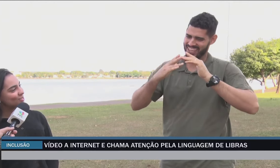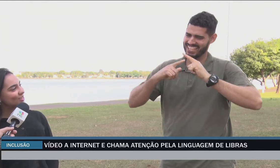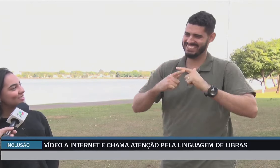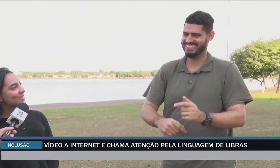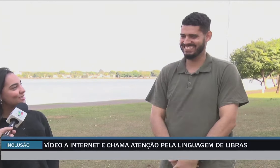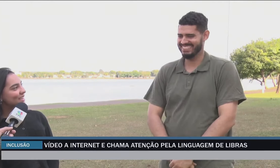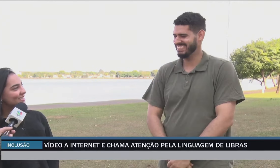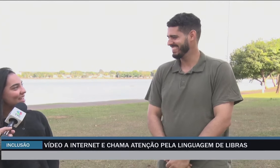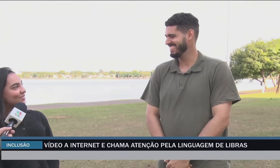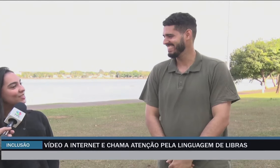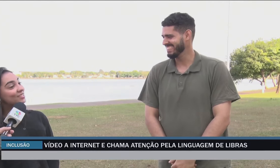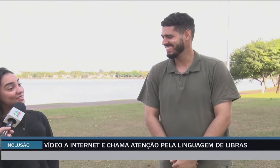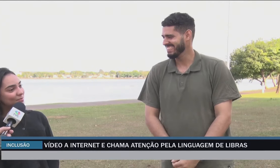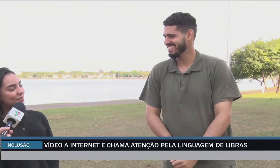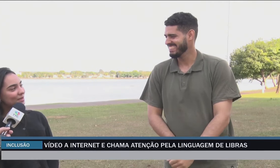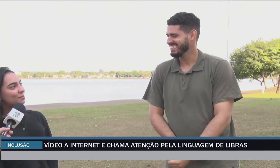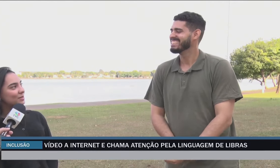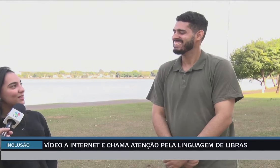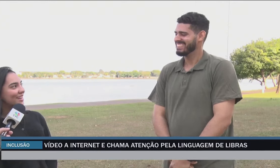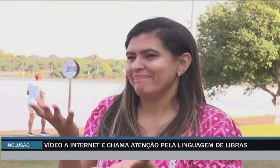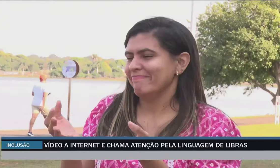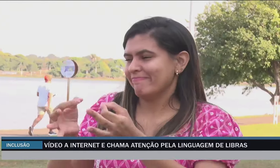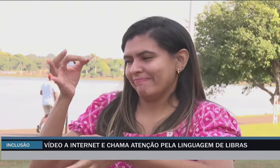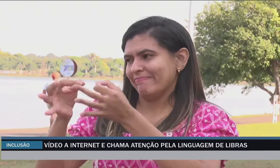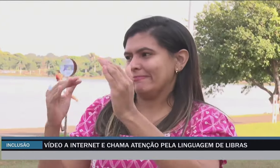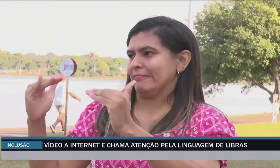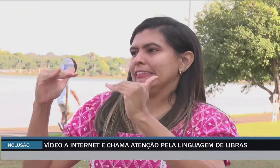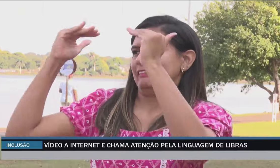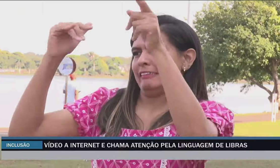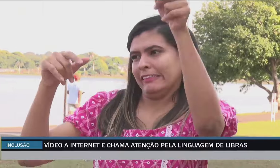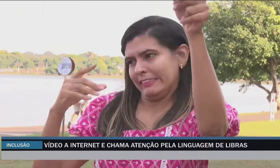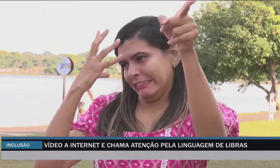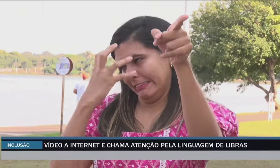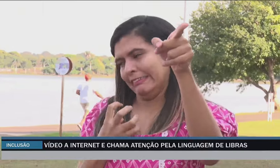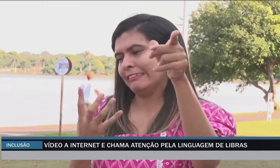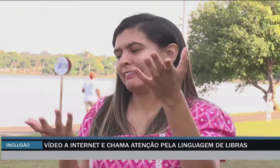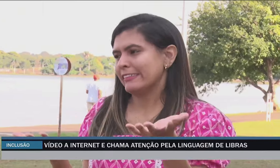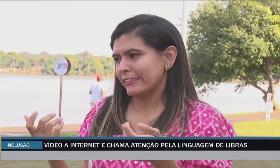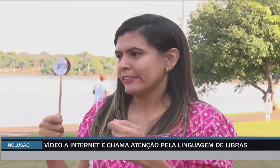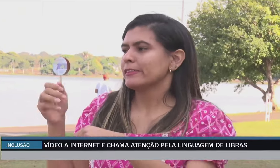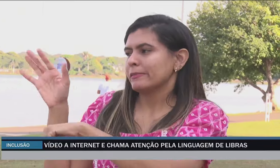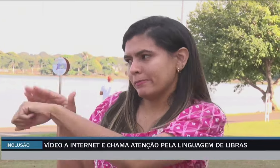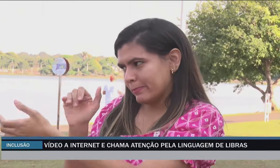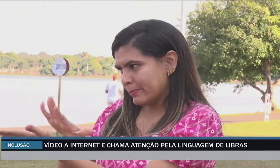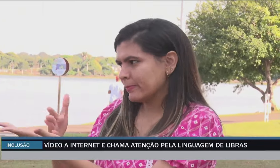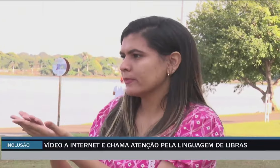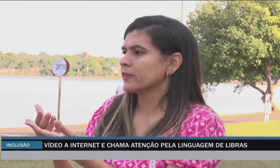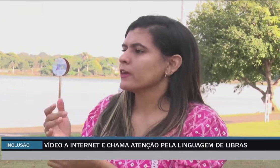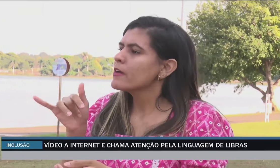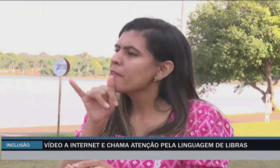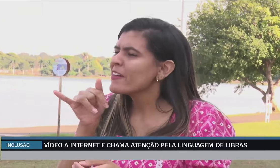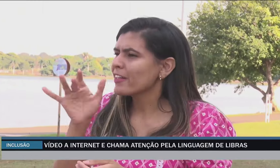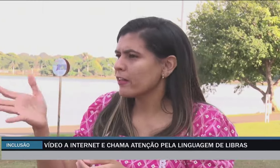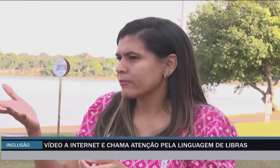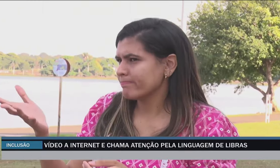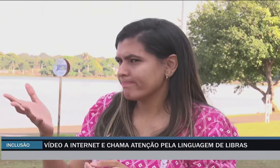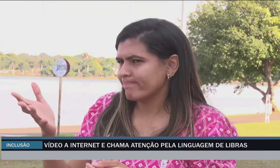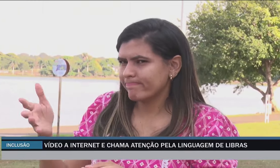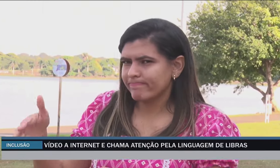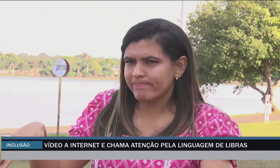nós estamos casados e estamos também na mesma igreja. Tamires Maiar, de 23 anos, também trabalha como jovem aprendiz na mesma indústria que